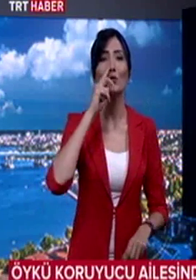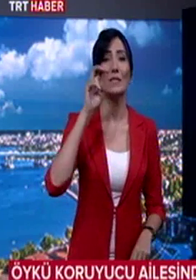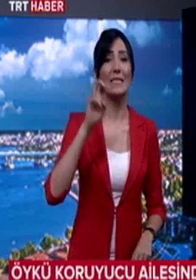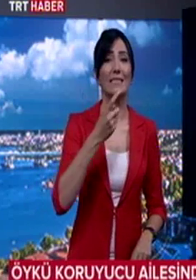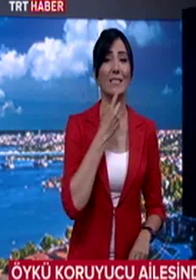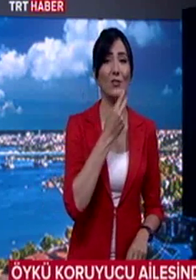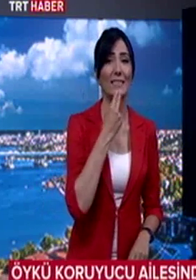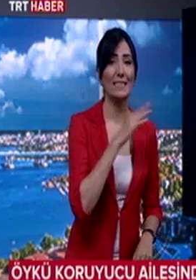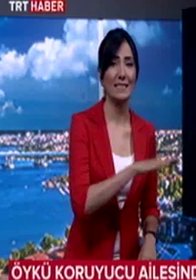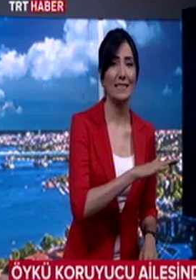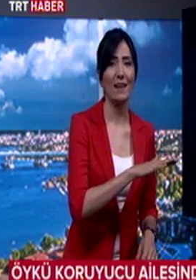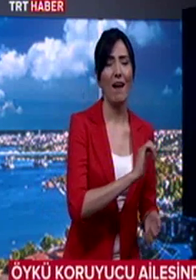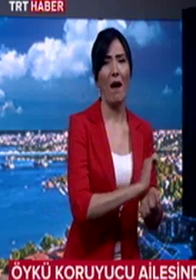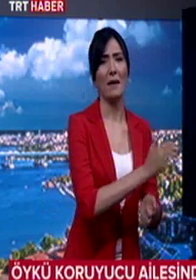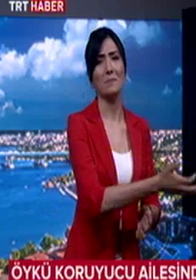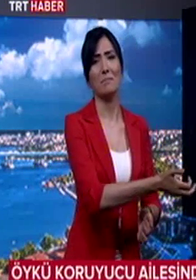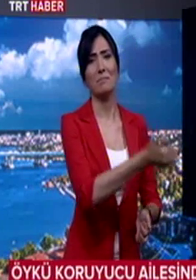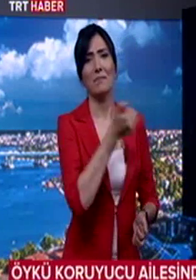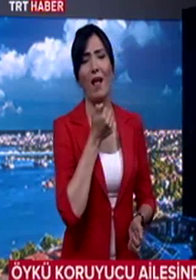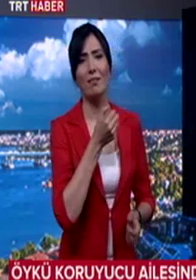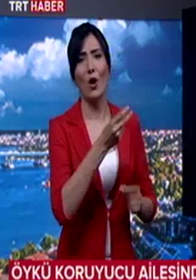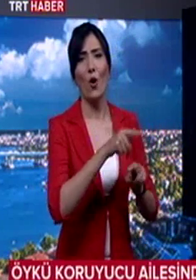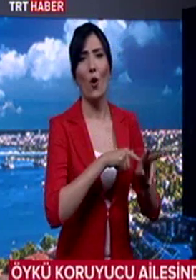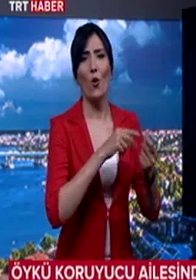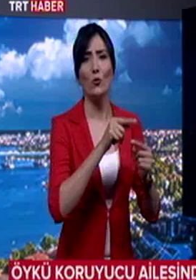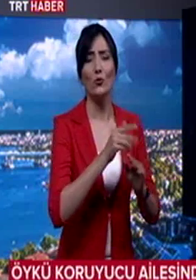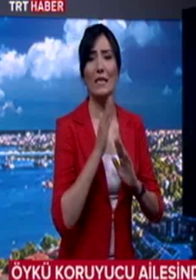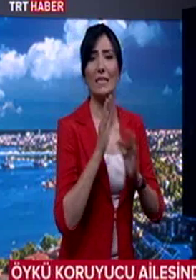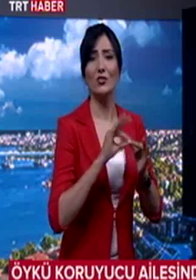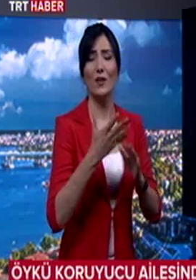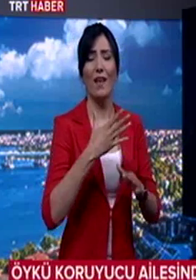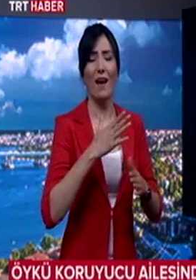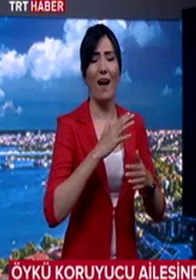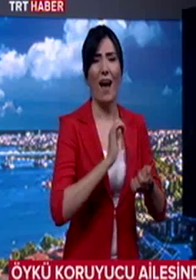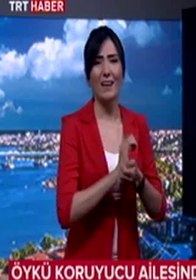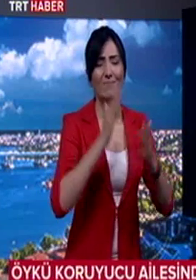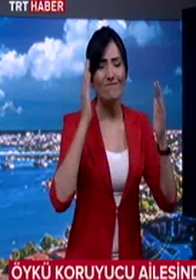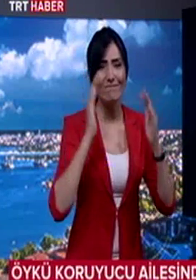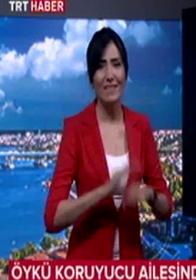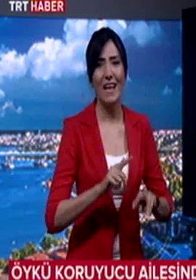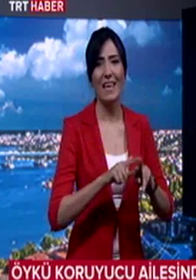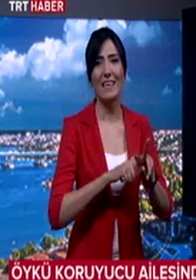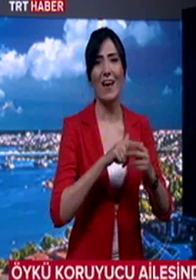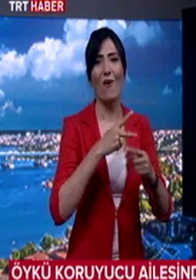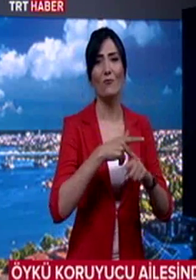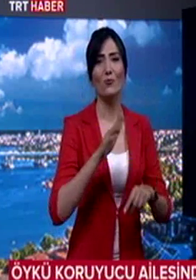yaşındaki kızı aileden aldı. Öykü'nün gidişiyle yıkılan Yavuz ailesi kızlarını geri istiyor.